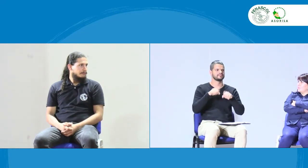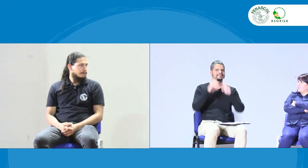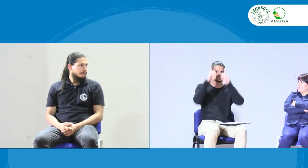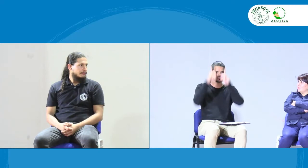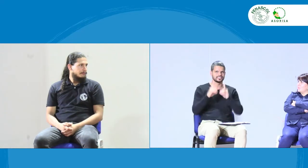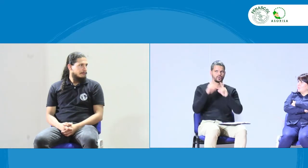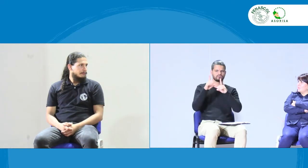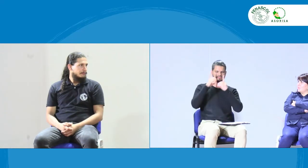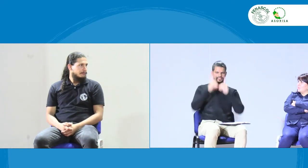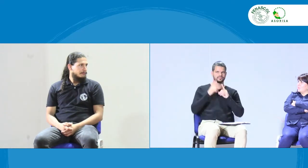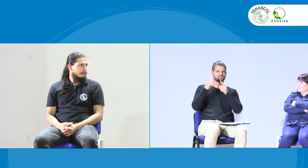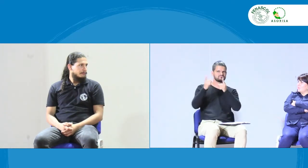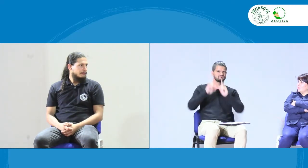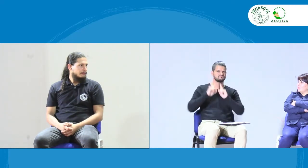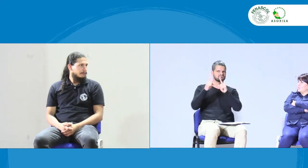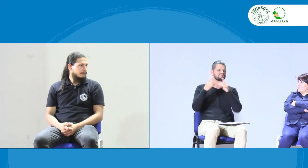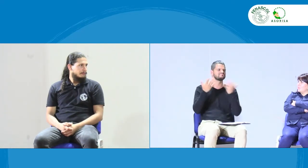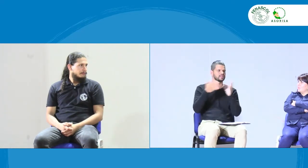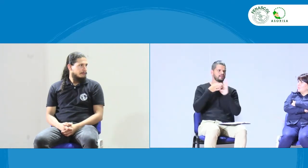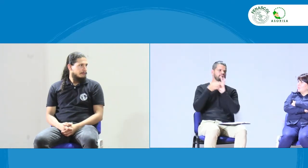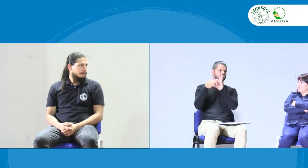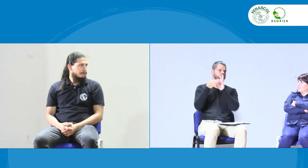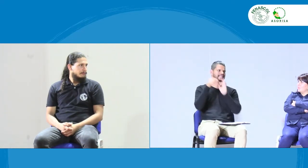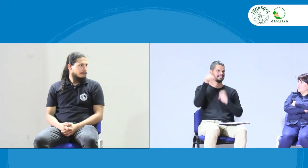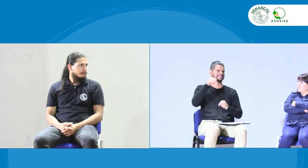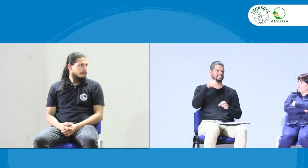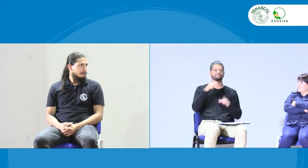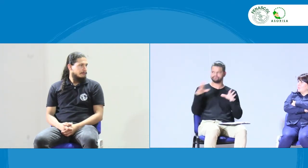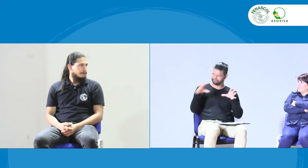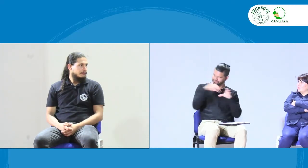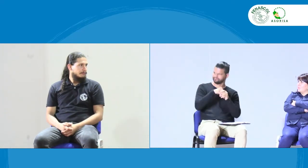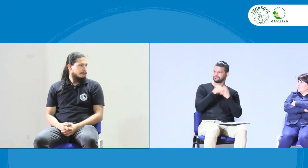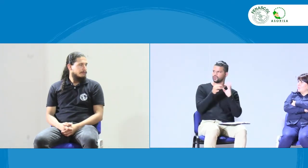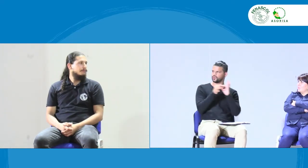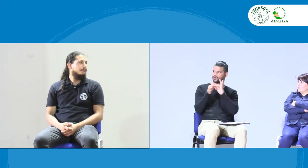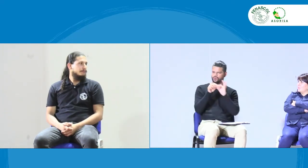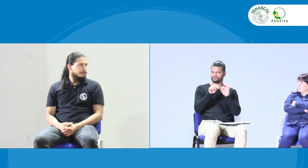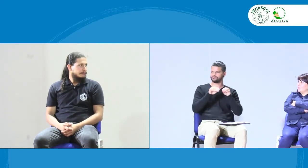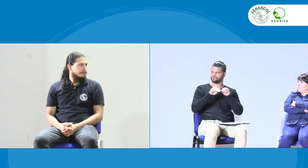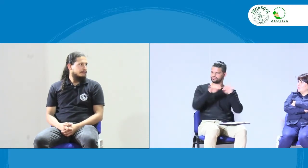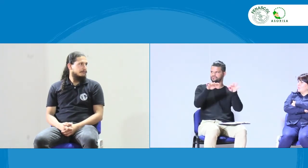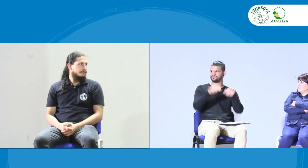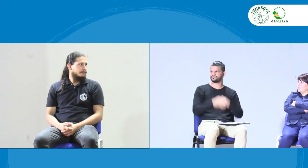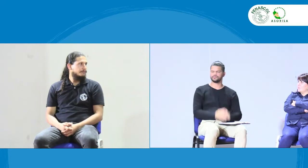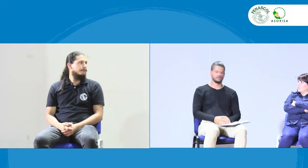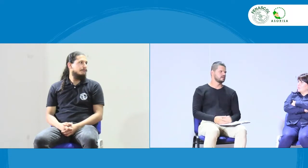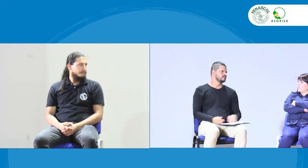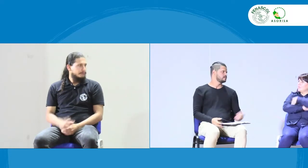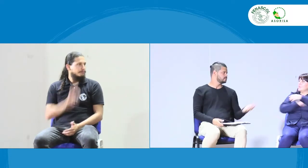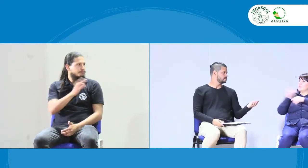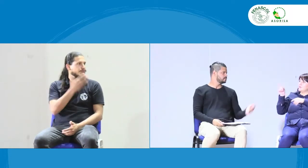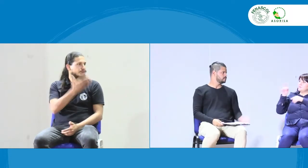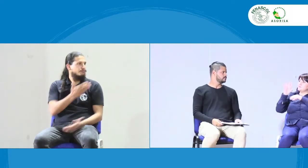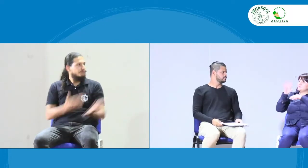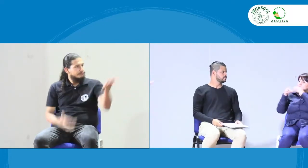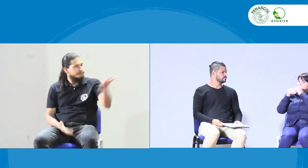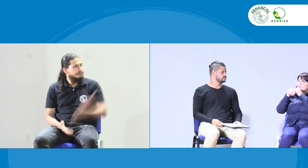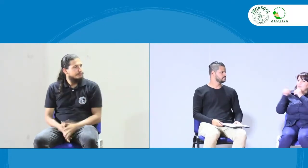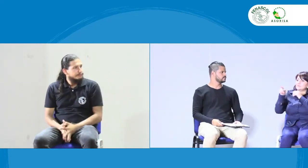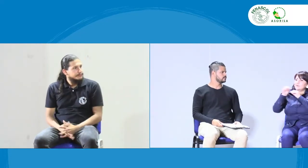importante es ver este modelo para que las personas también tomen estas decisiones y puedan estar unidos con los que toman estas decisiones. Entonces,